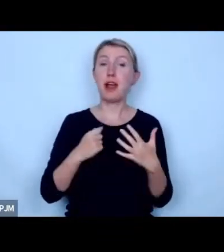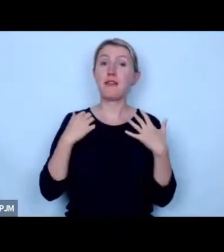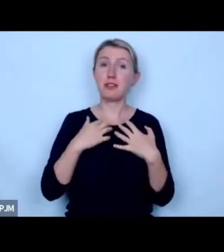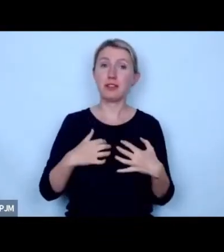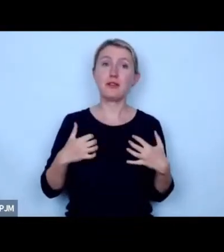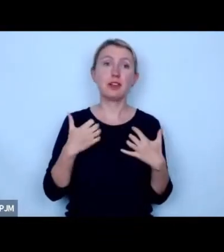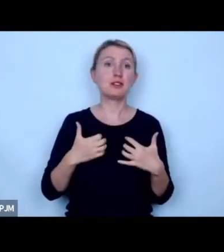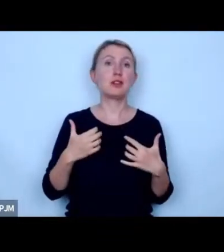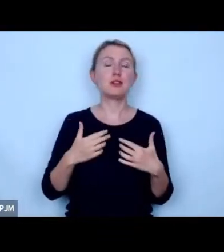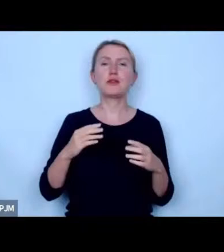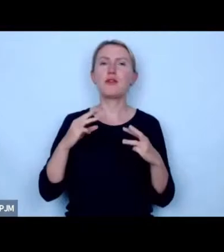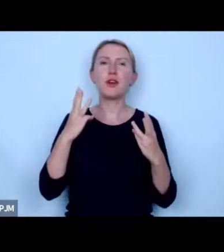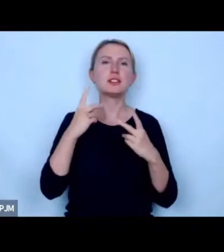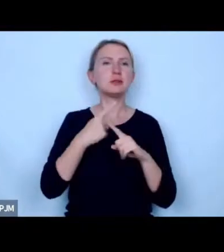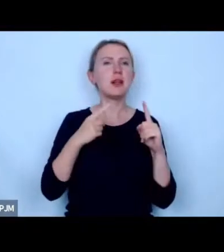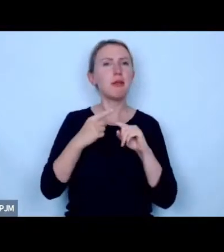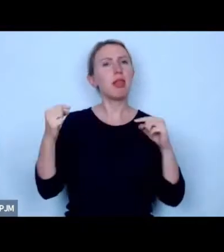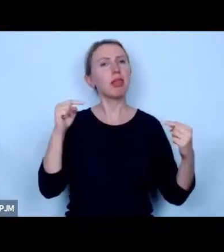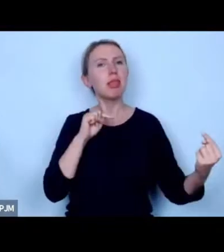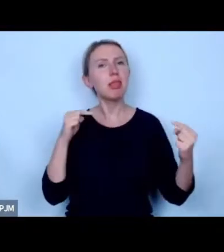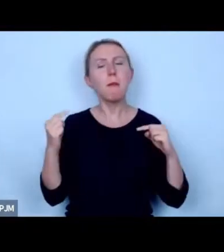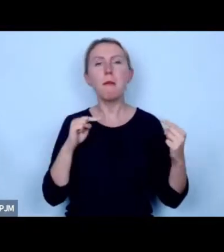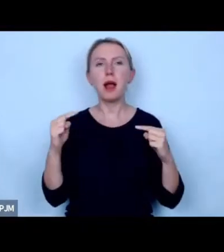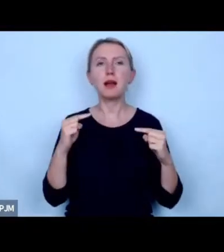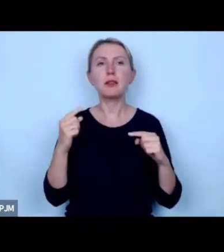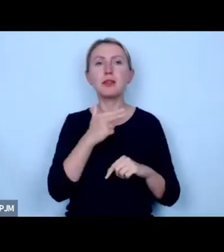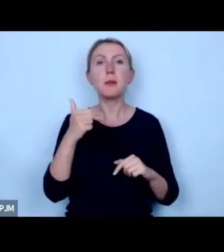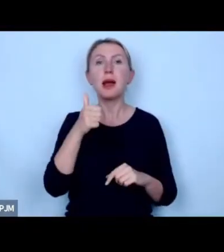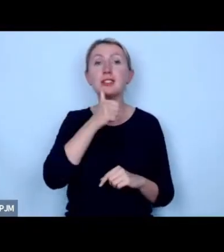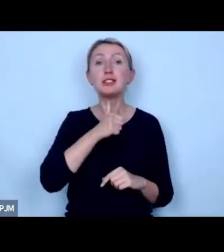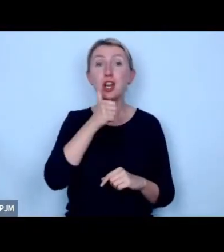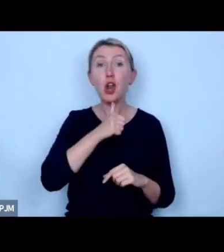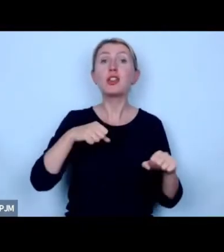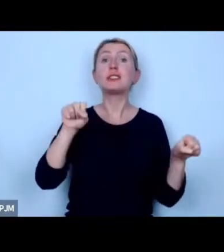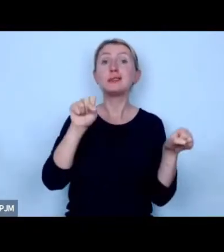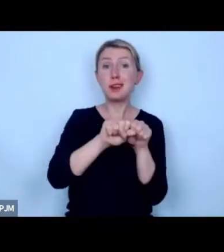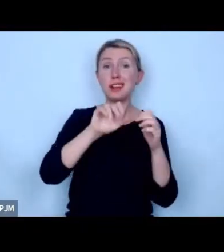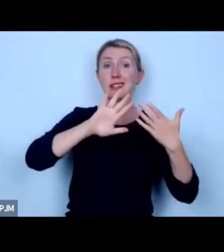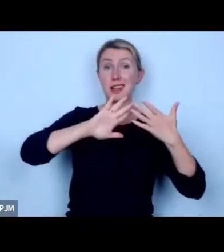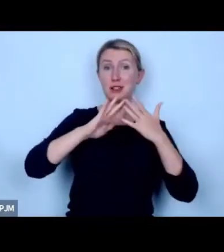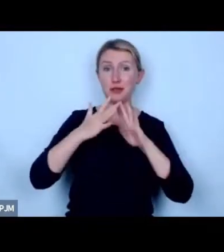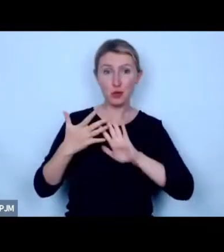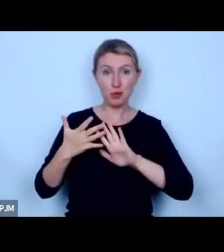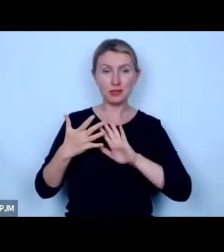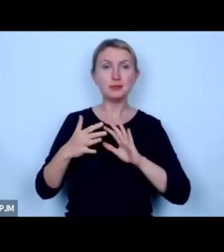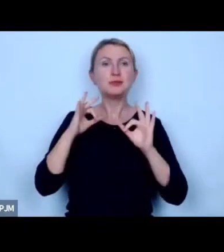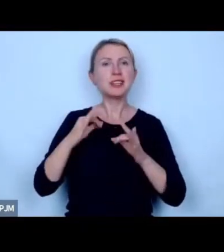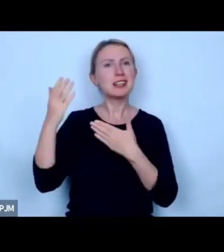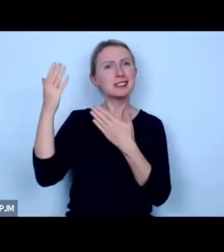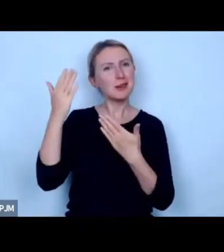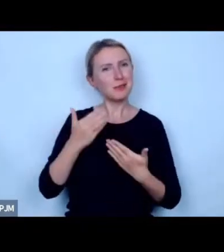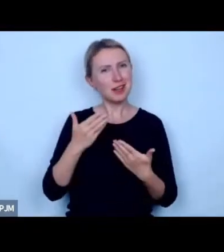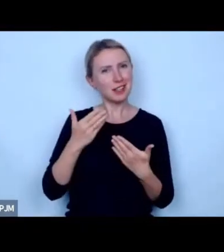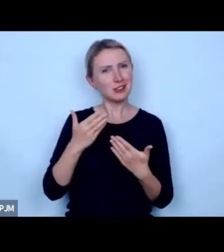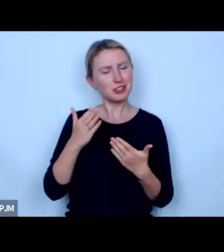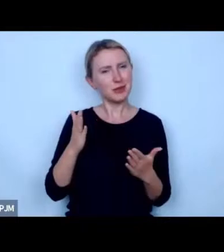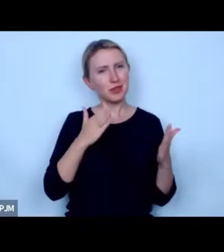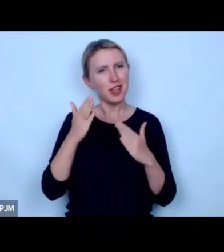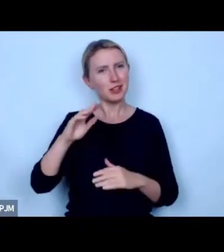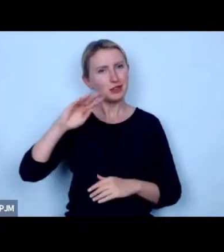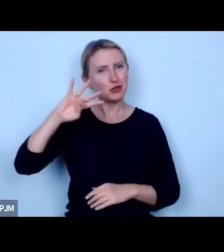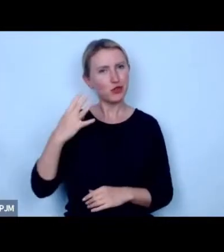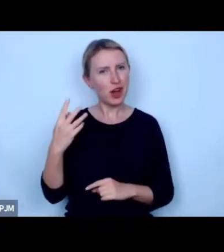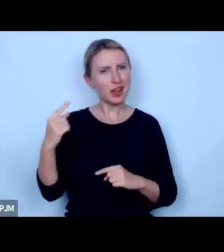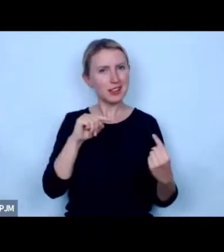nieodłączną częścią debaty na temat zielonej i sprawiedliwej transformacji już teraz zapraszam Państwa na naszą czwartą